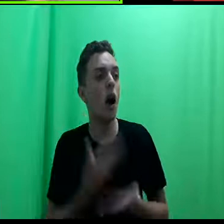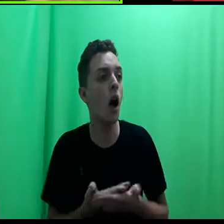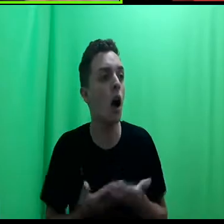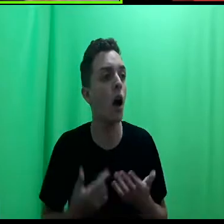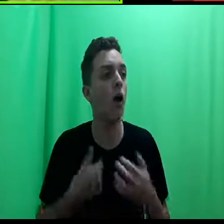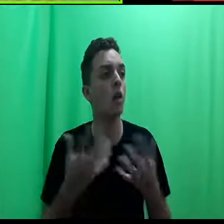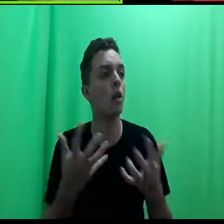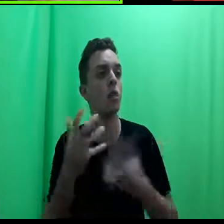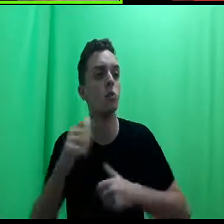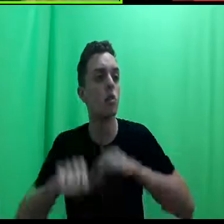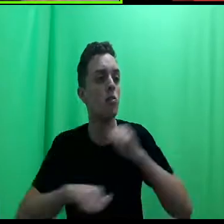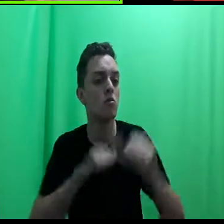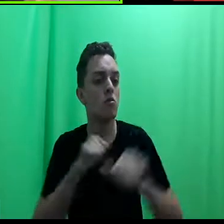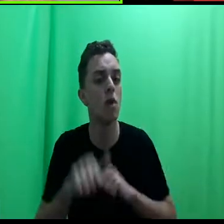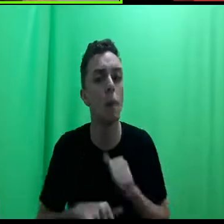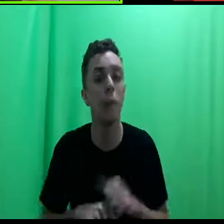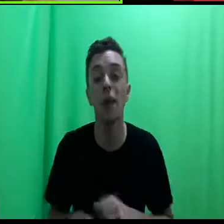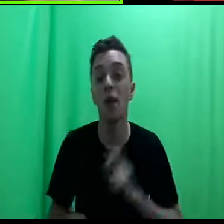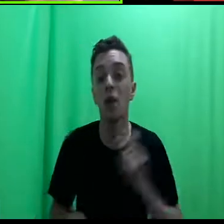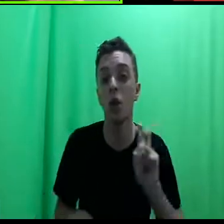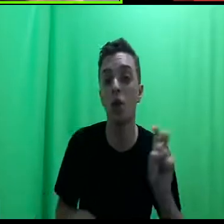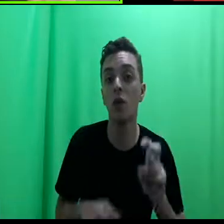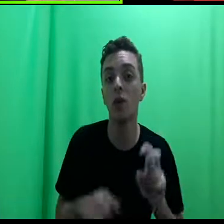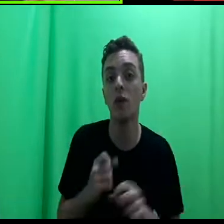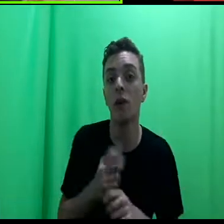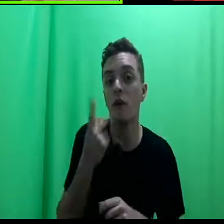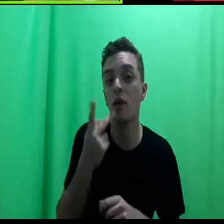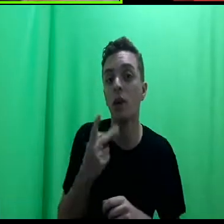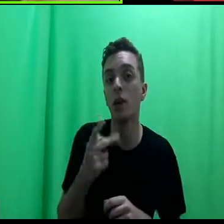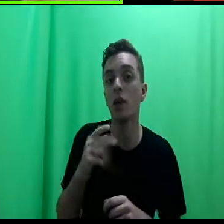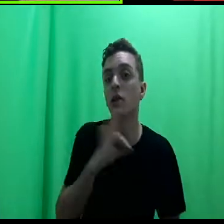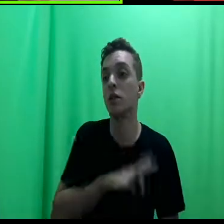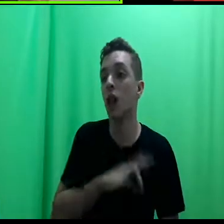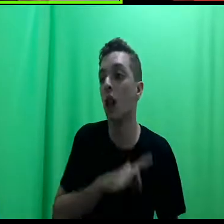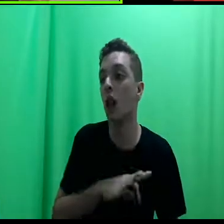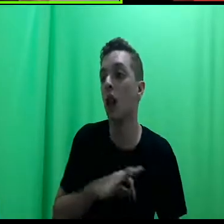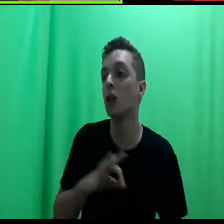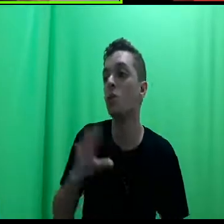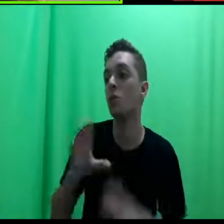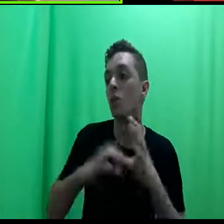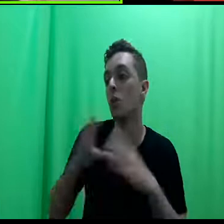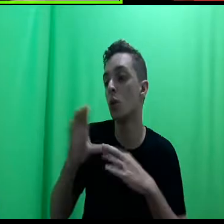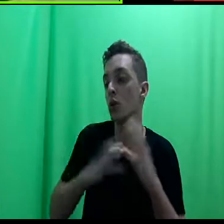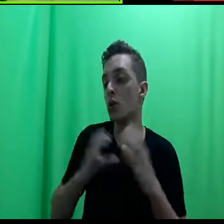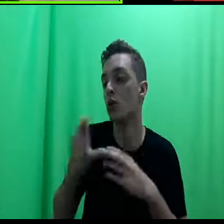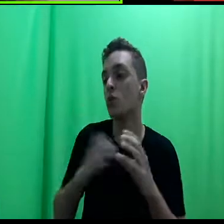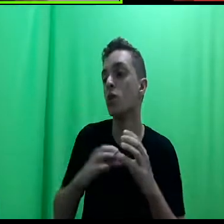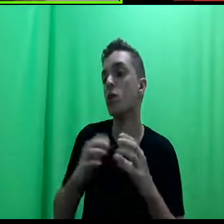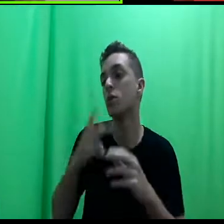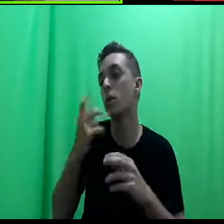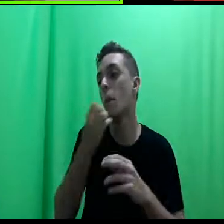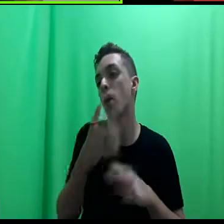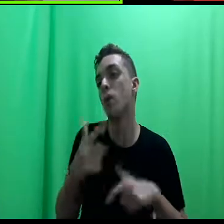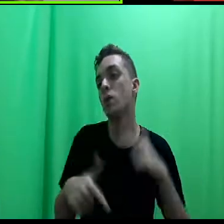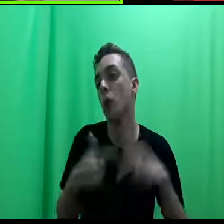transformação, e no quinto ano eles falam de salário, de concurso público, de ter um bom emprego, de acabar a faculdade logo, pelo